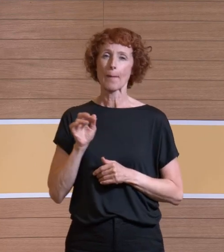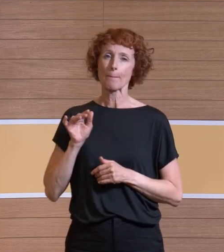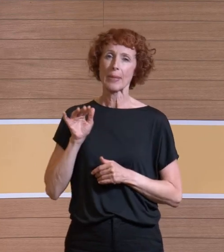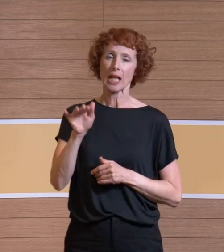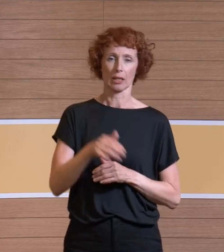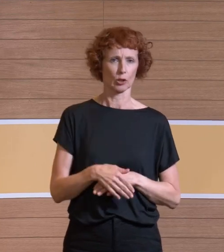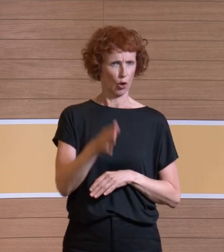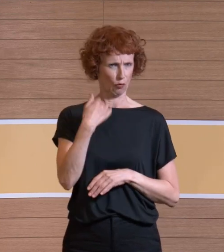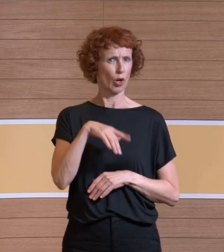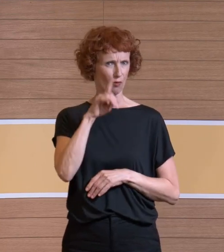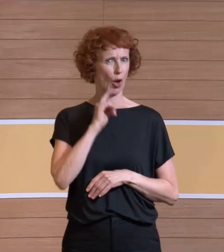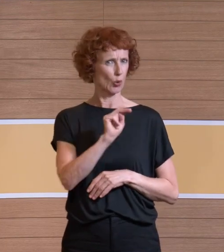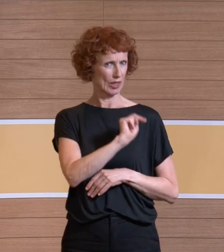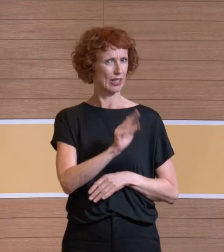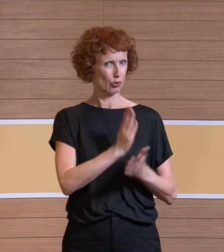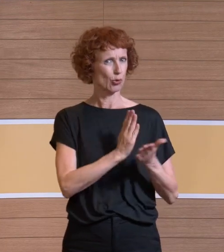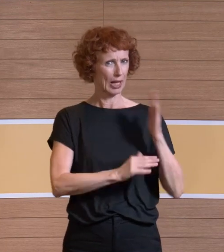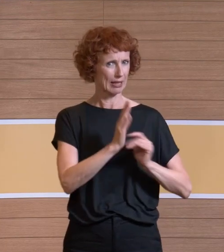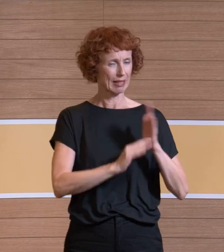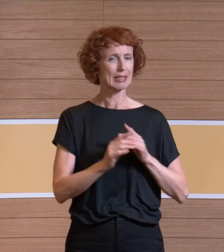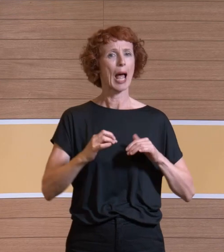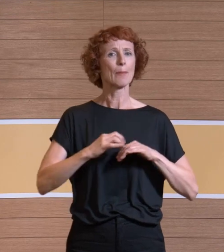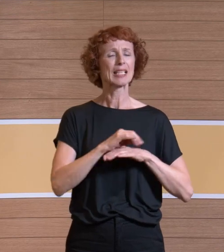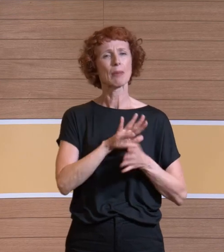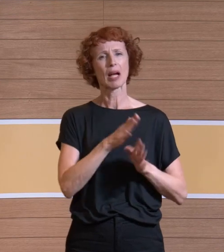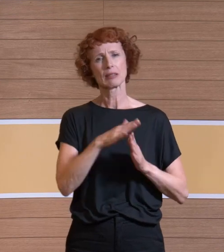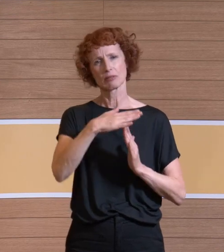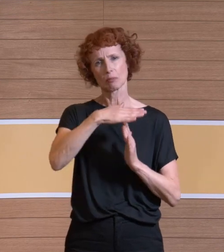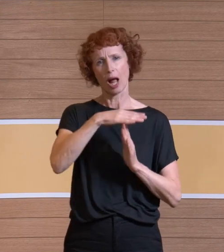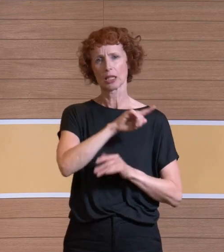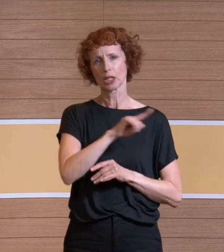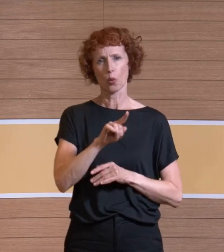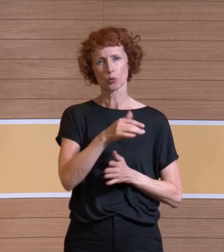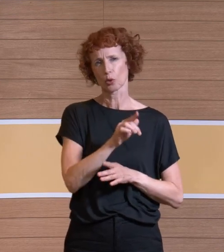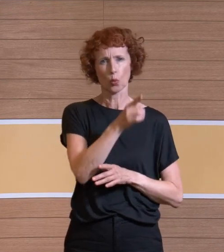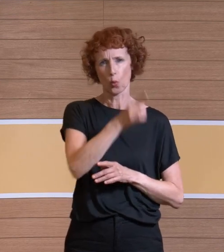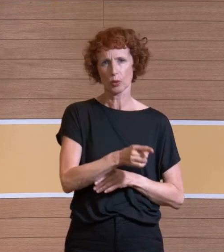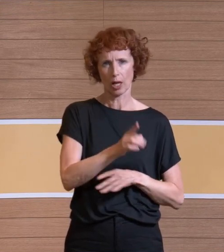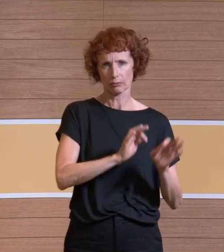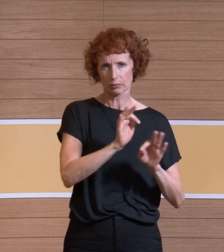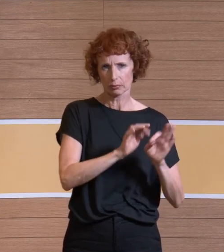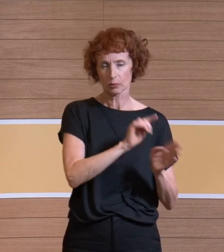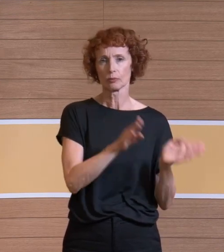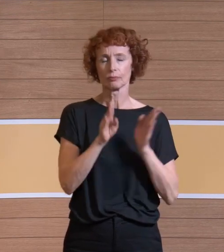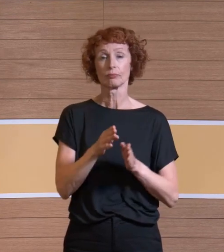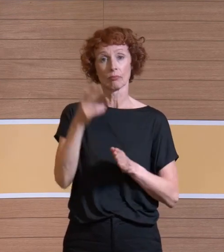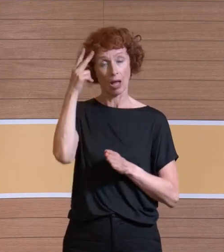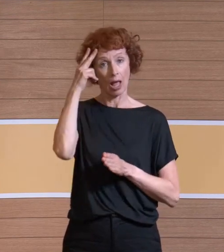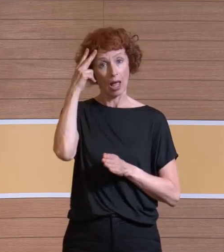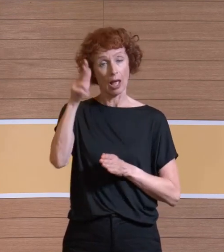vorhin schon erzählt, Bakterien haben sie maximal 1000, eher 100 im OP-Raum. Und über das, was Herr Radtke da